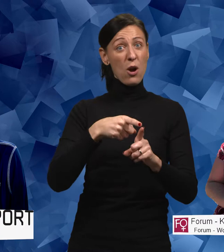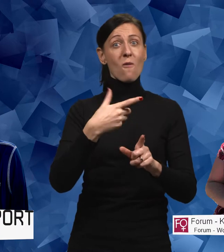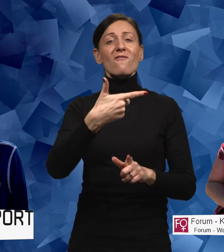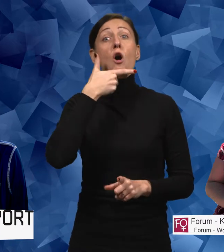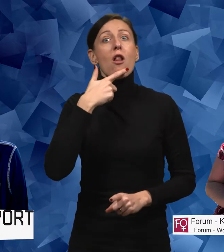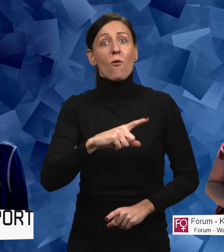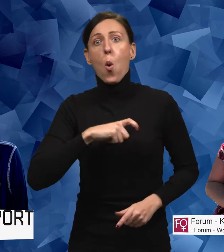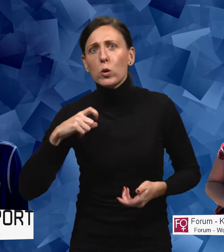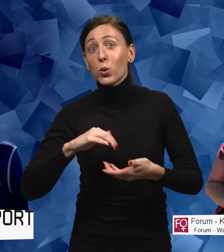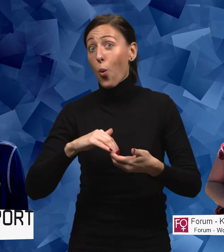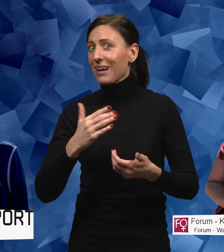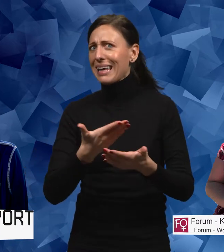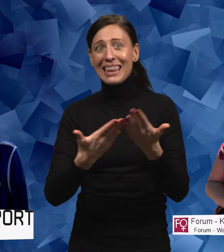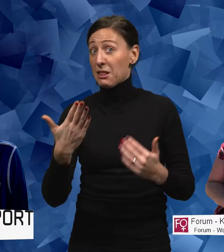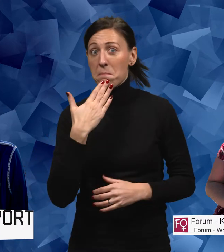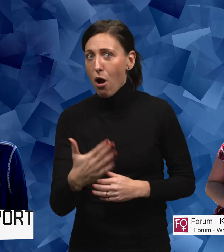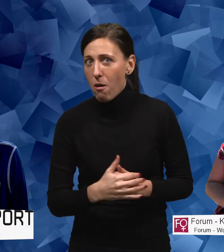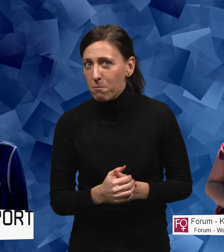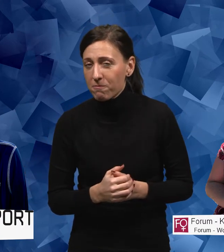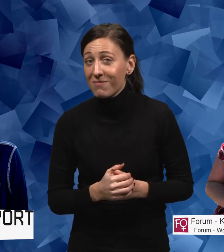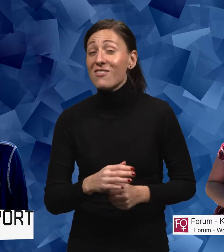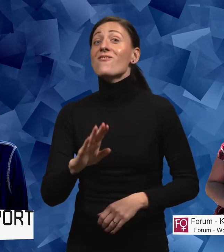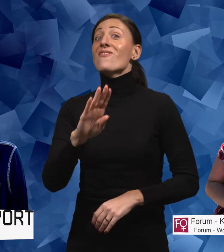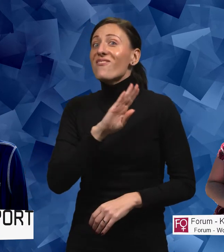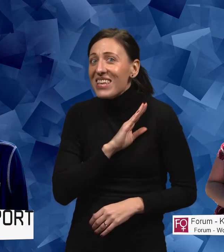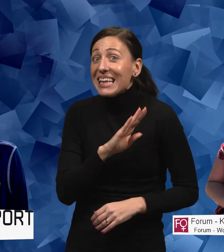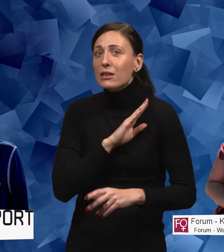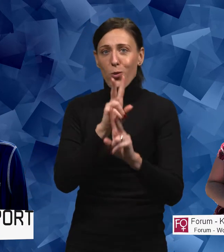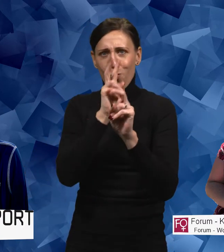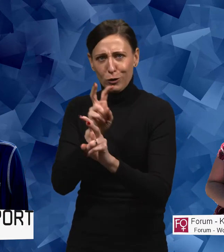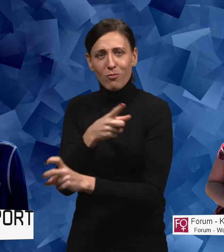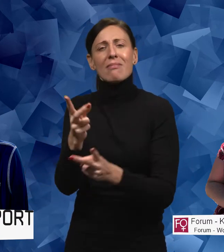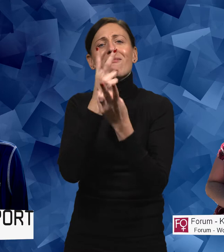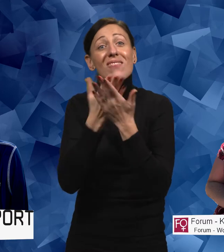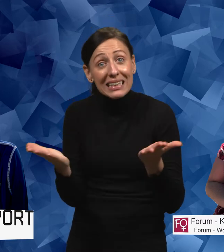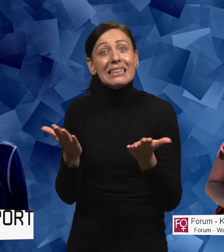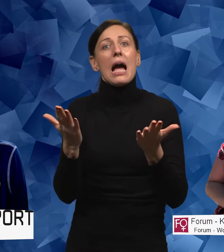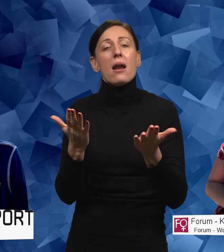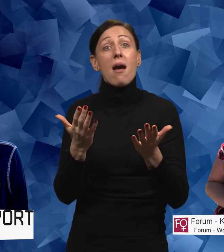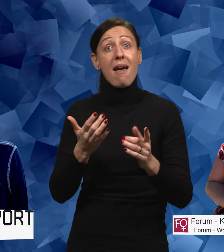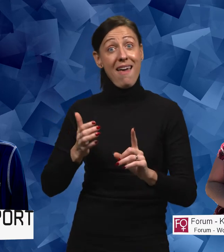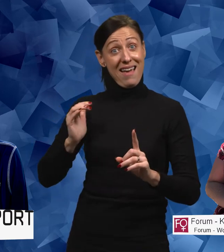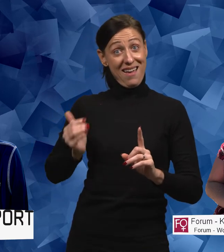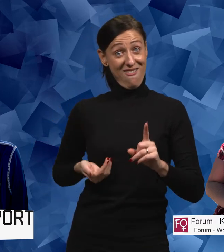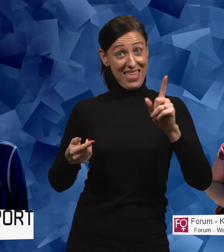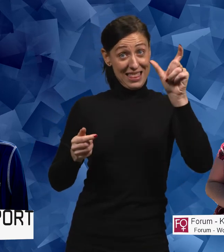farlig för oss eller osund. Och det finns ju undersökningar som visar just det här att en kvinna